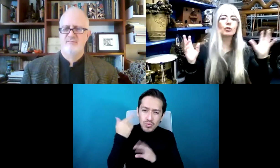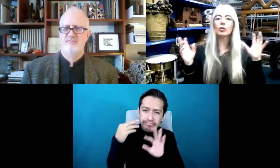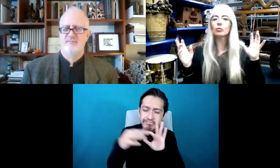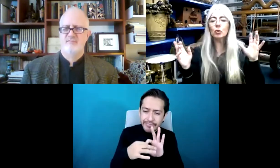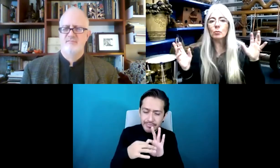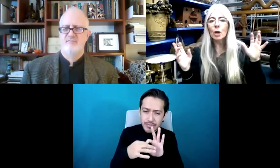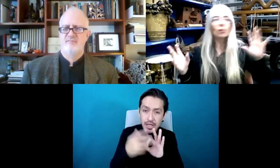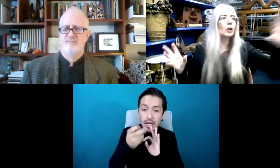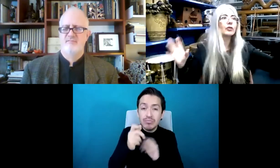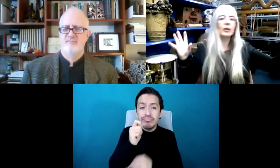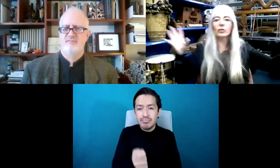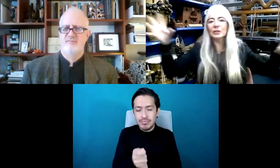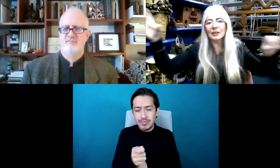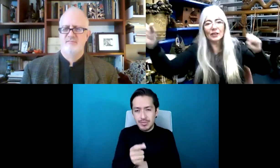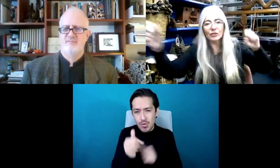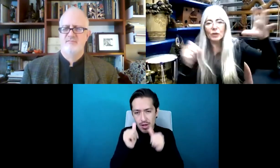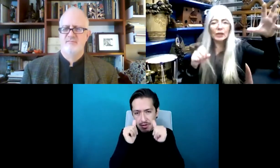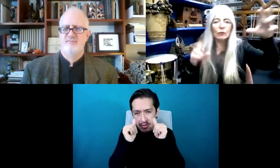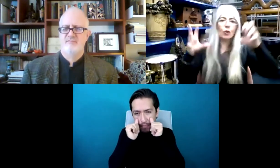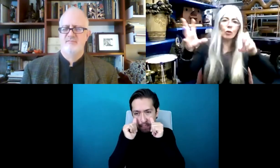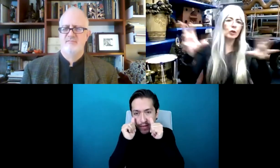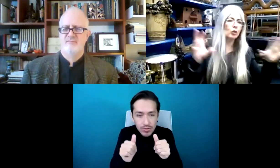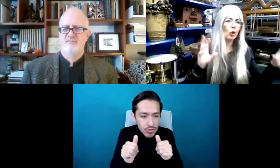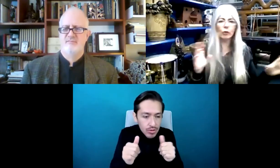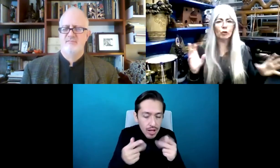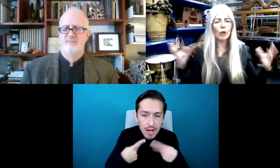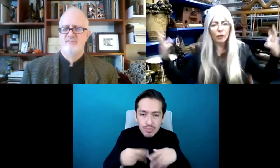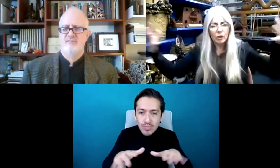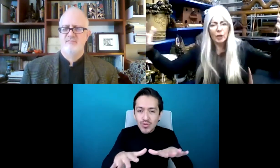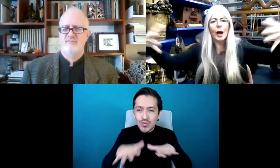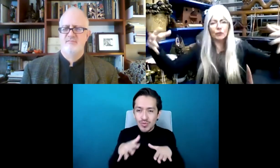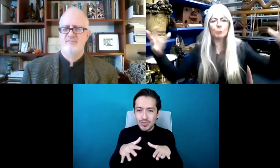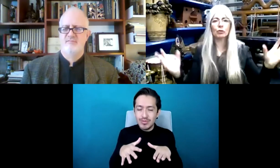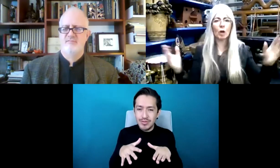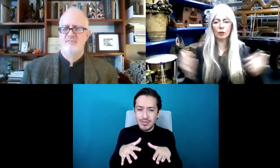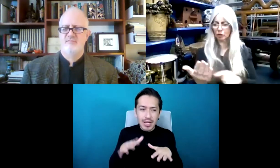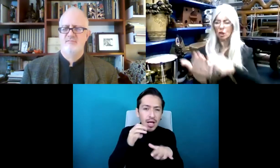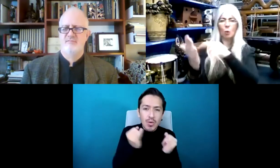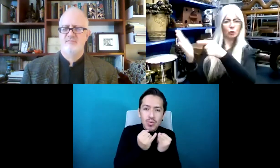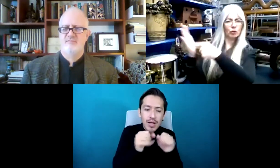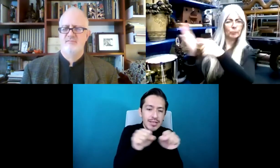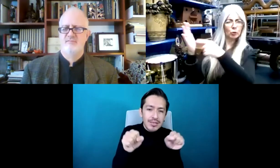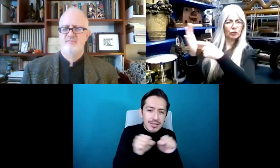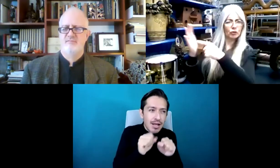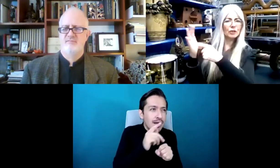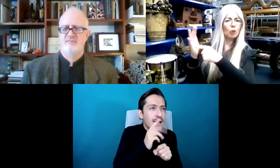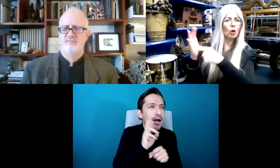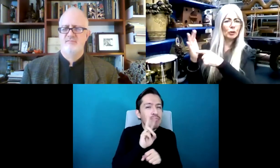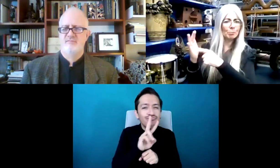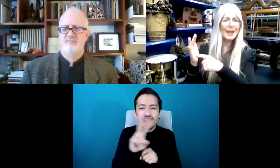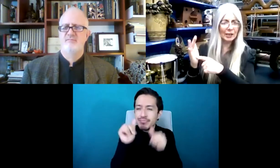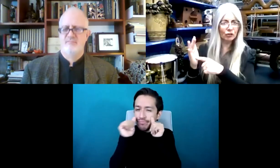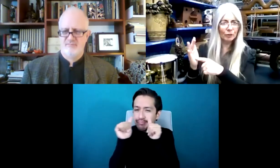atención al público. Y también a la acústica del salón. Entonces, ahí entran